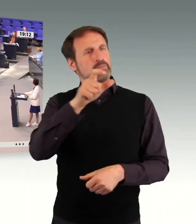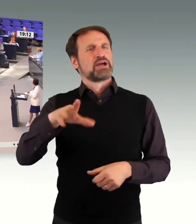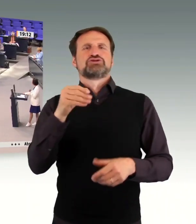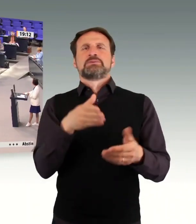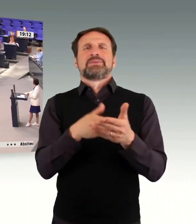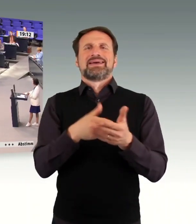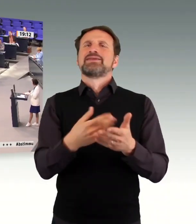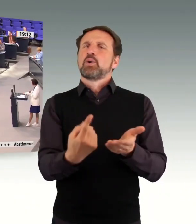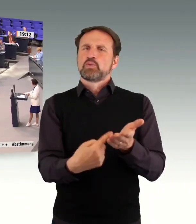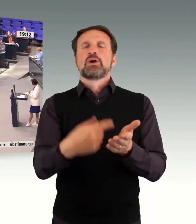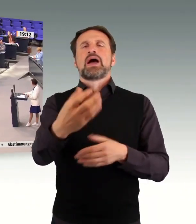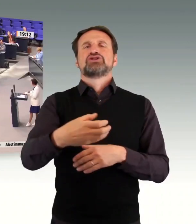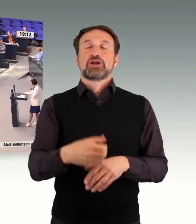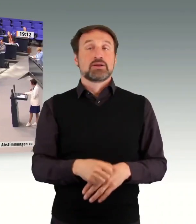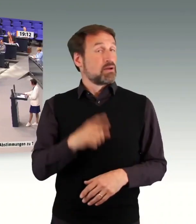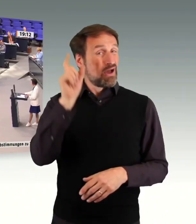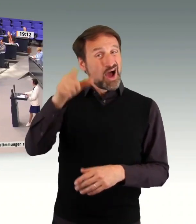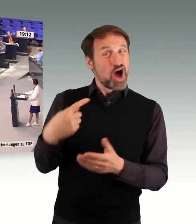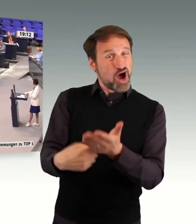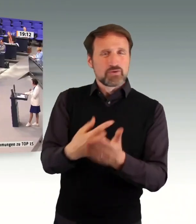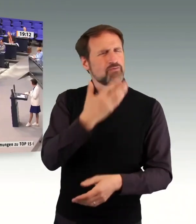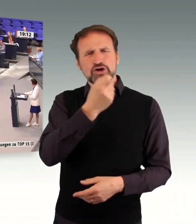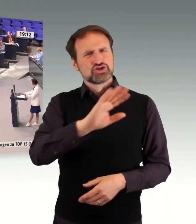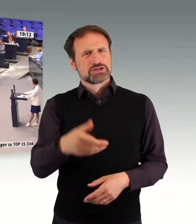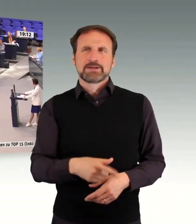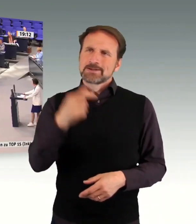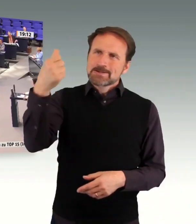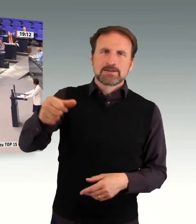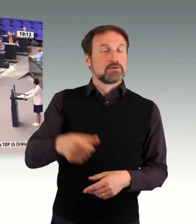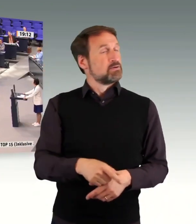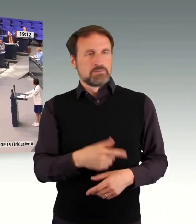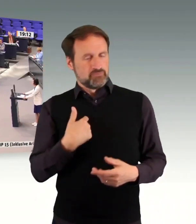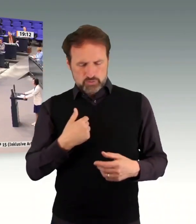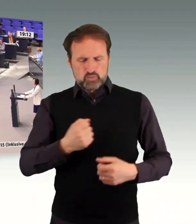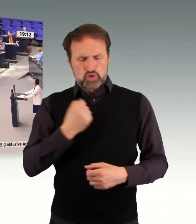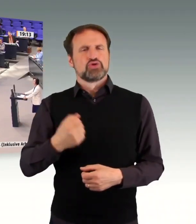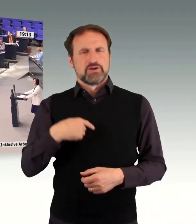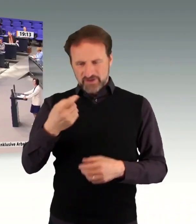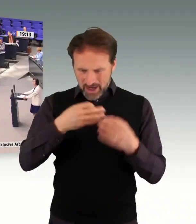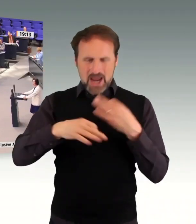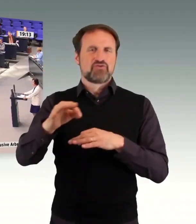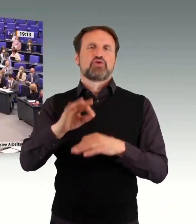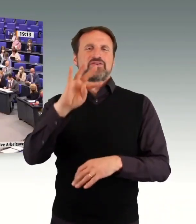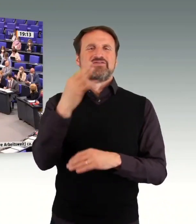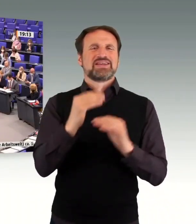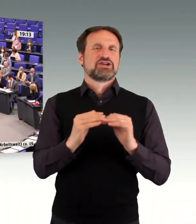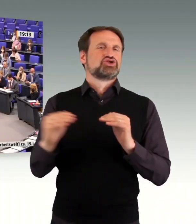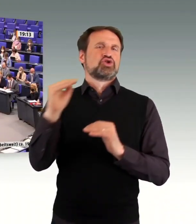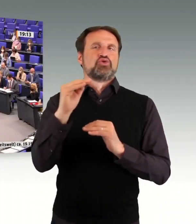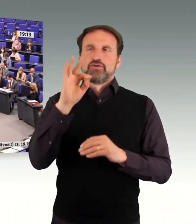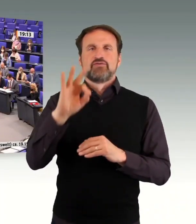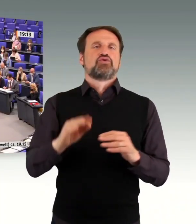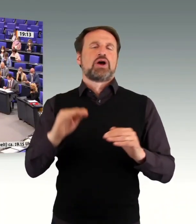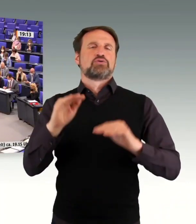haben den Mut, und wir werden eine vierte Stufe bei der Ausgleichsabgabe einführen. Viertens will ich auch noch mal sagen,